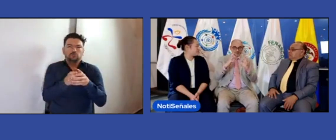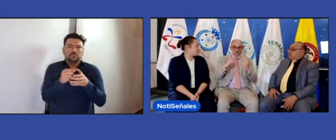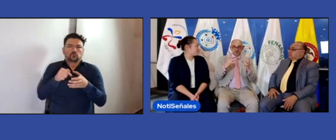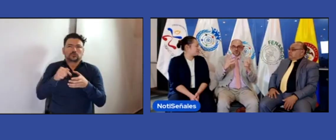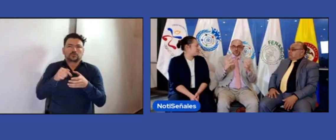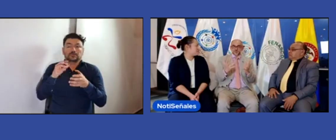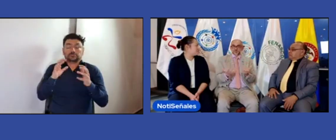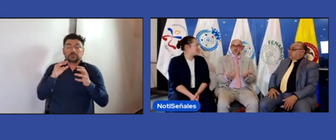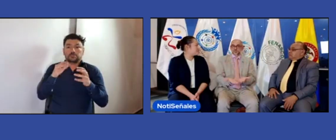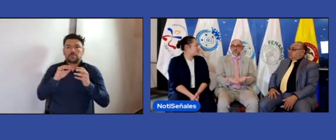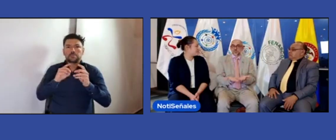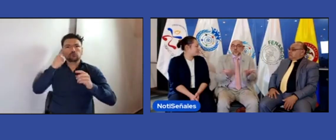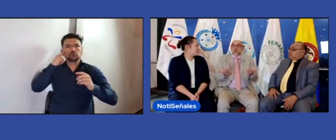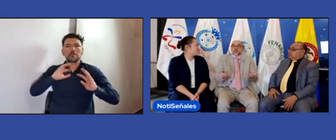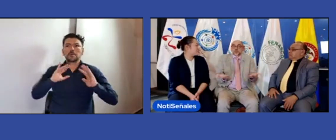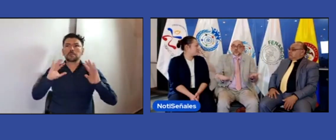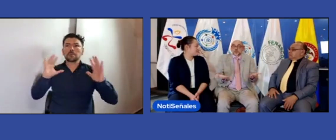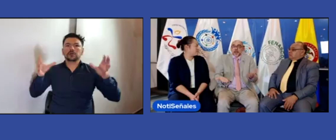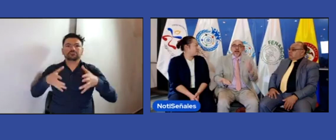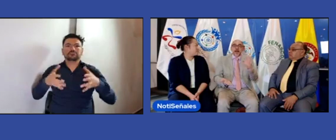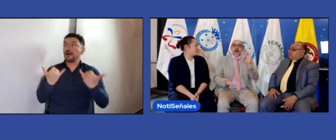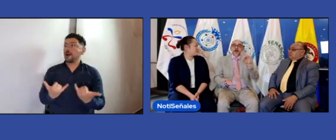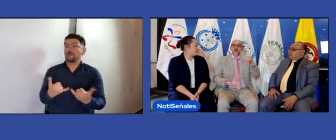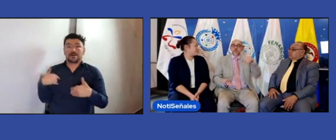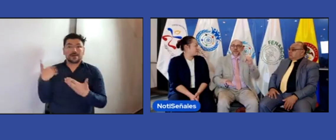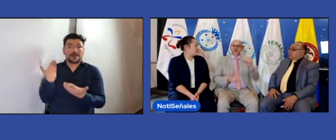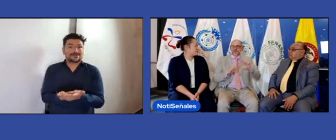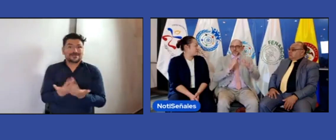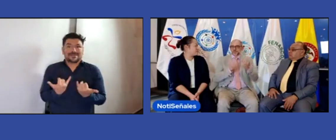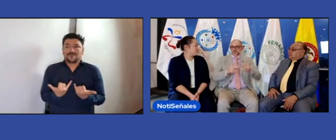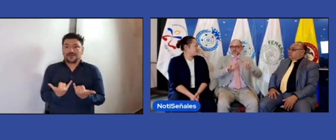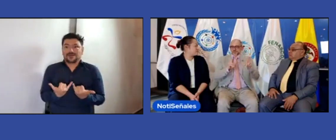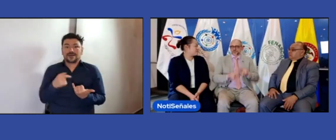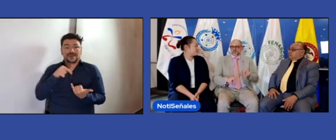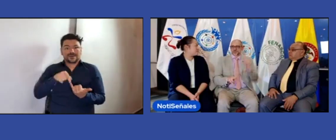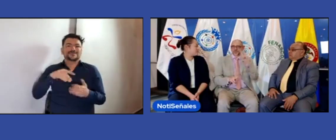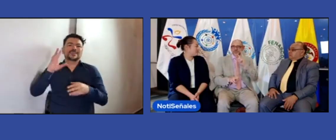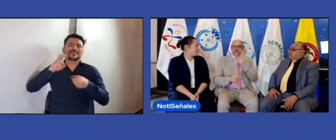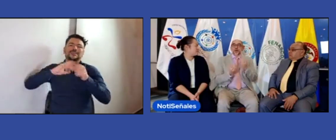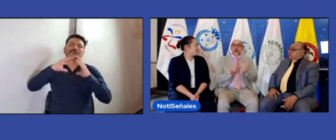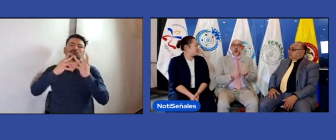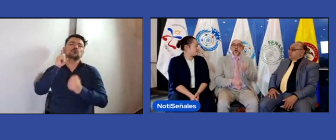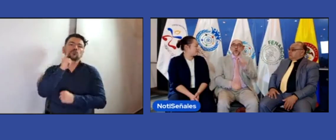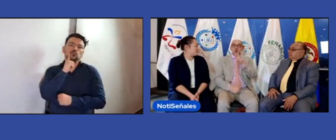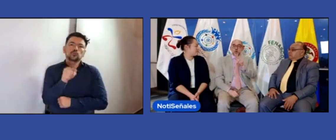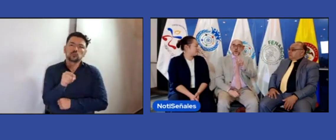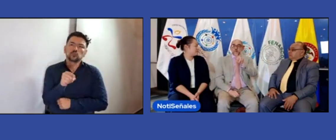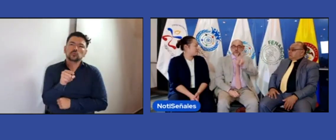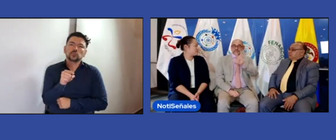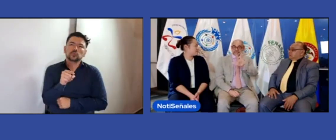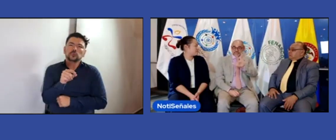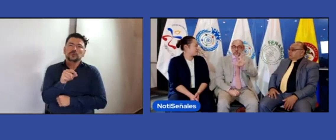través de ese movimiento asociativo, pues, se generan nuevas asociaciones. La Federación Mundial de Sordos, la FMS,